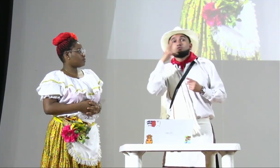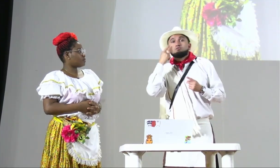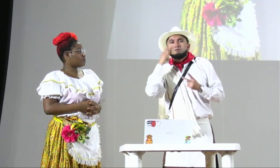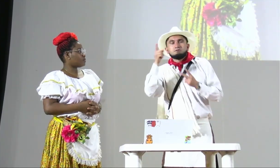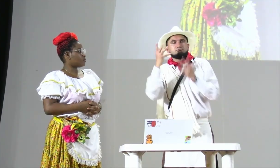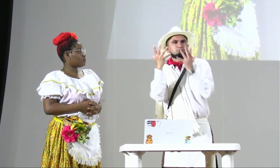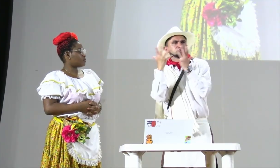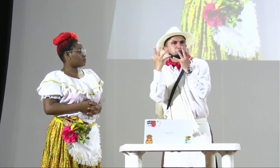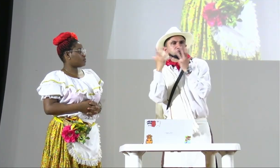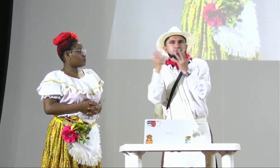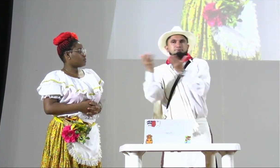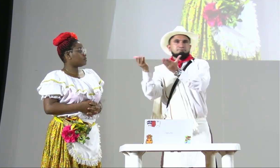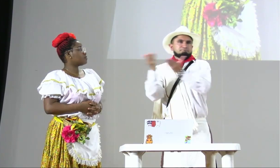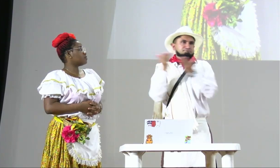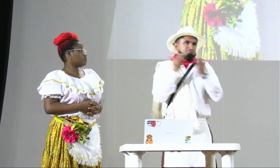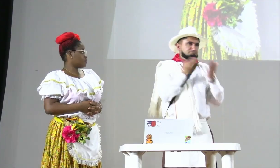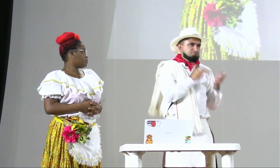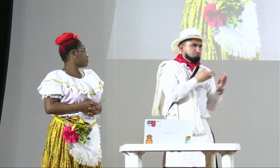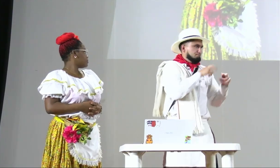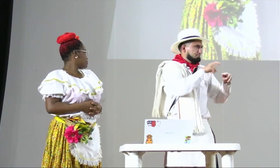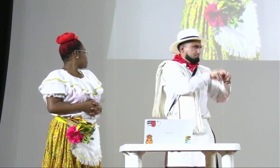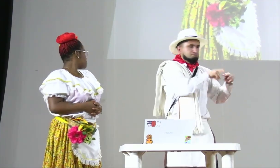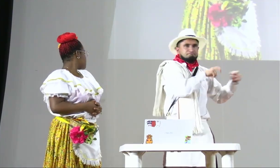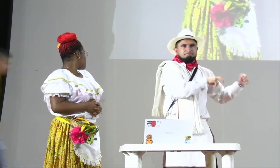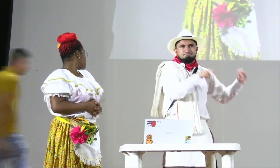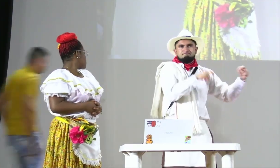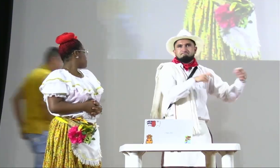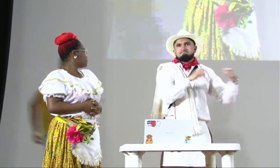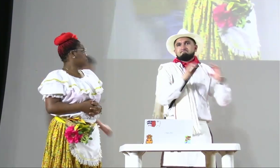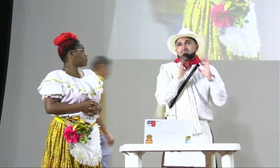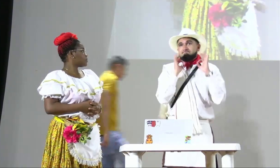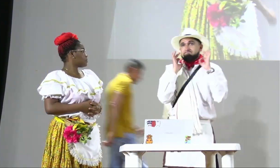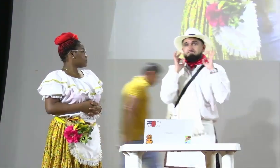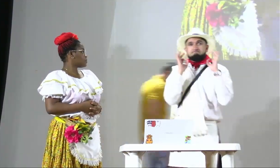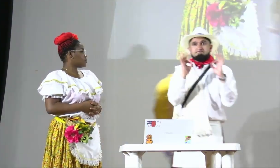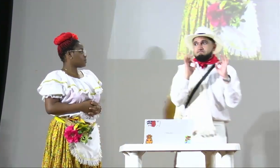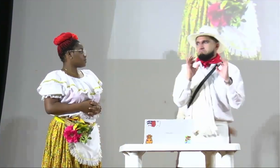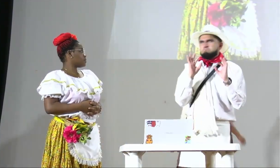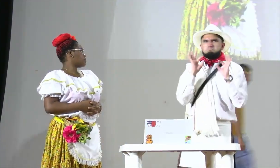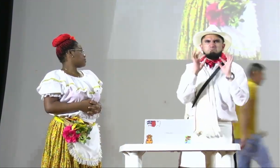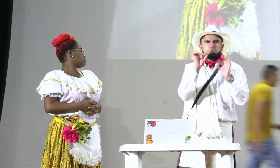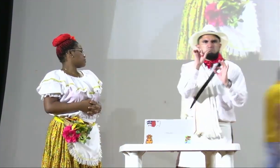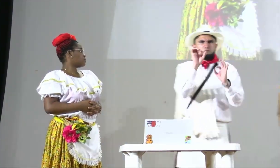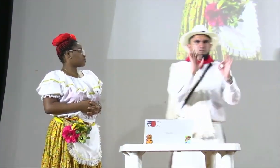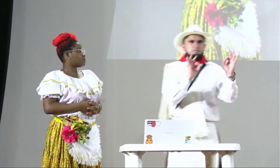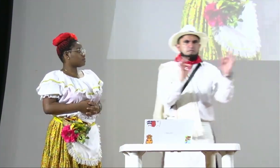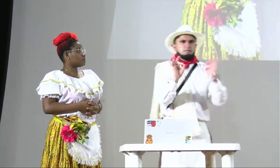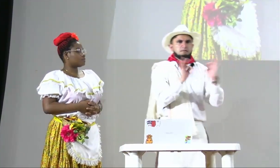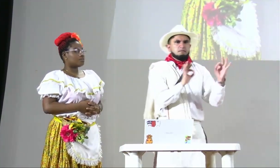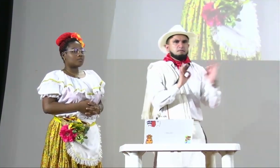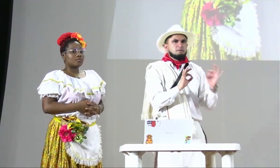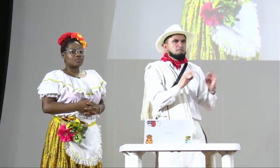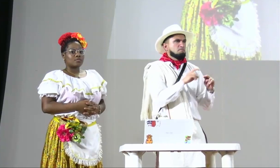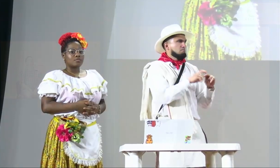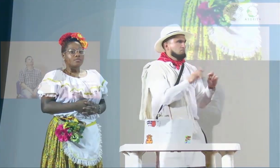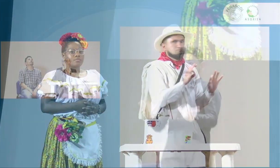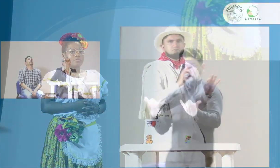Luzmari López como representante de Corpsac, vamos a organizar aquí la parte logística para que ellos puedan participar.